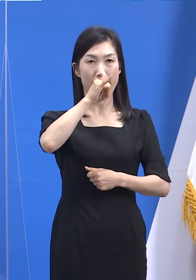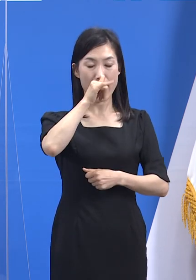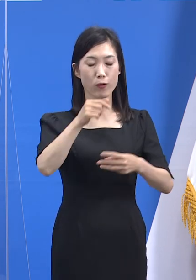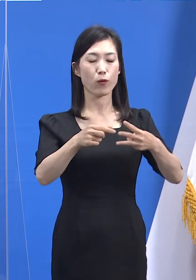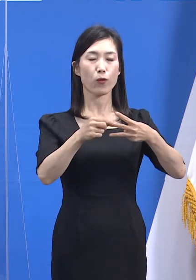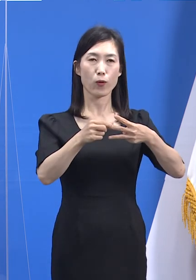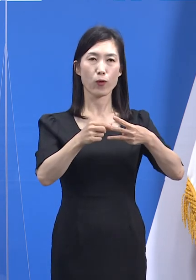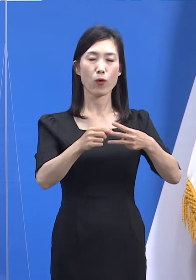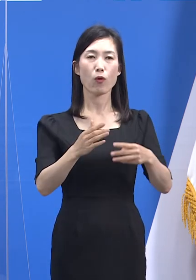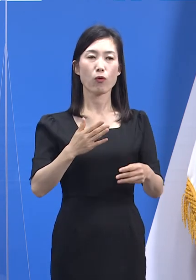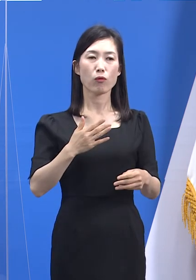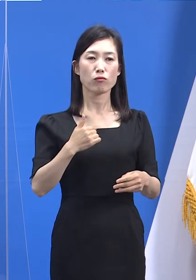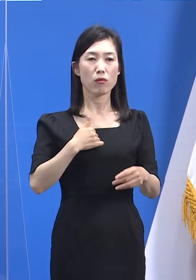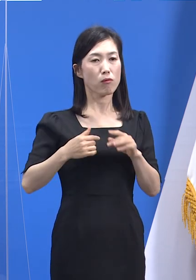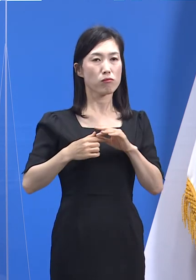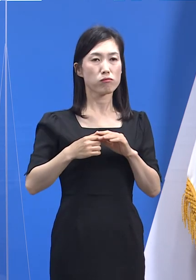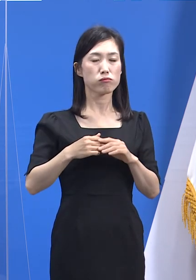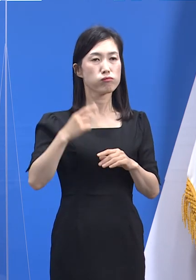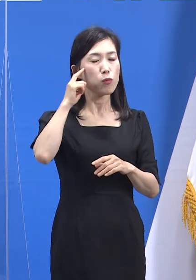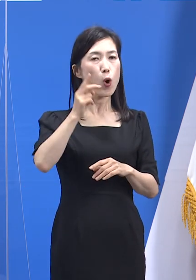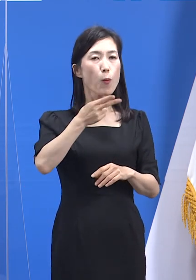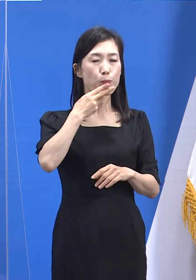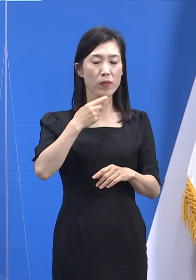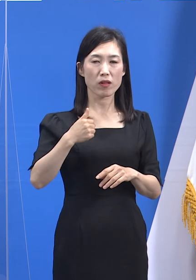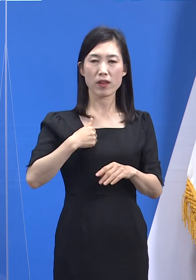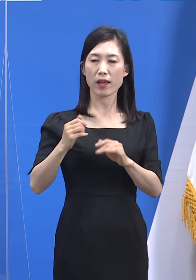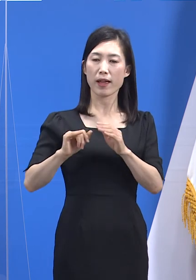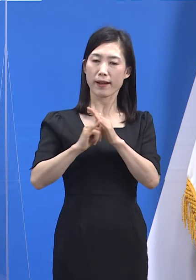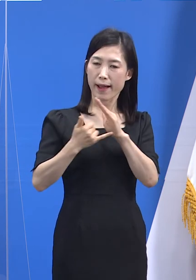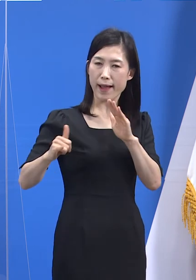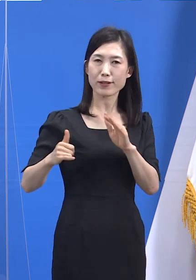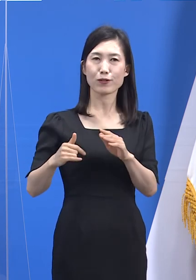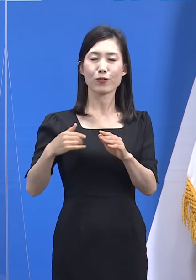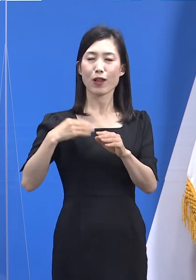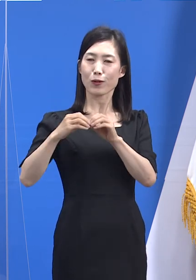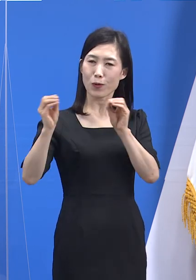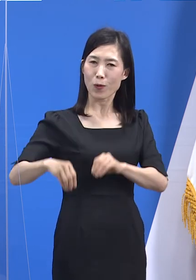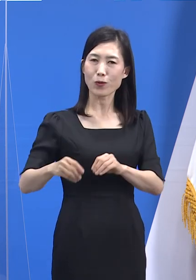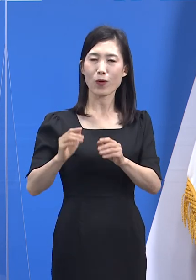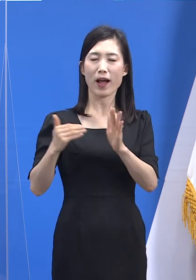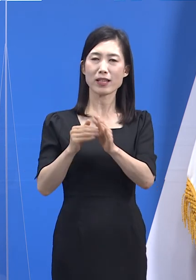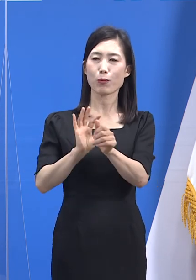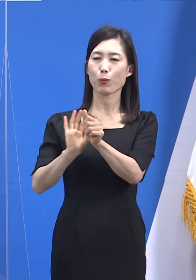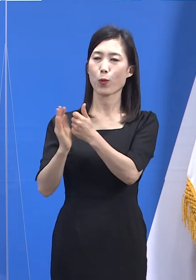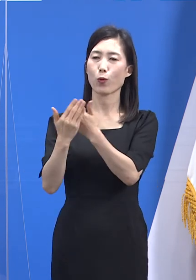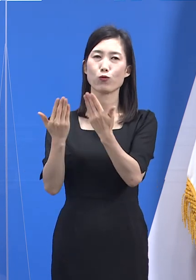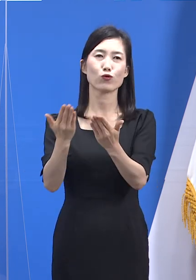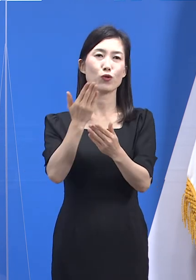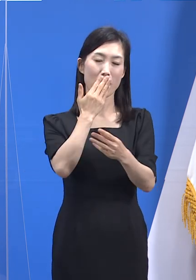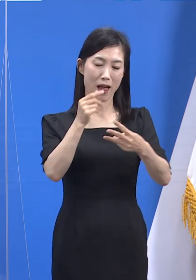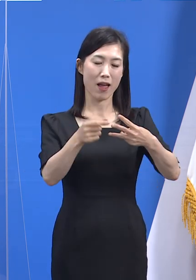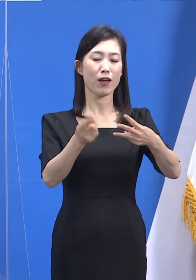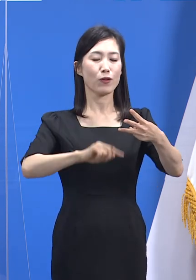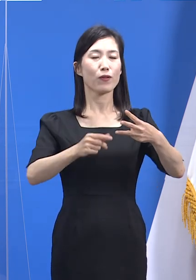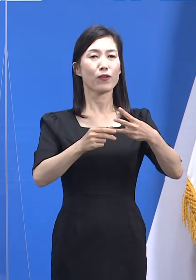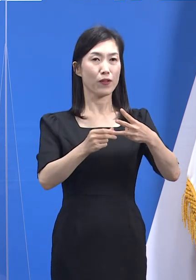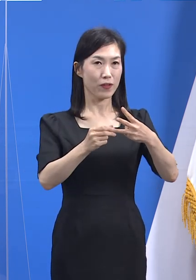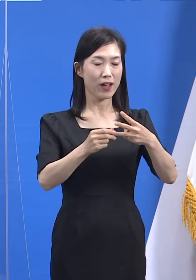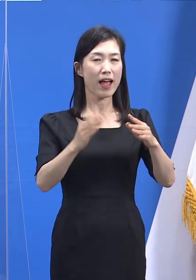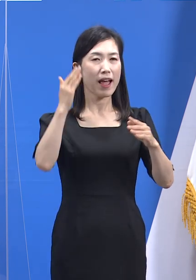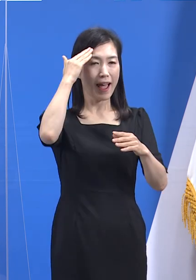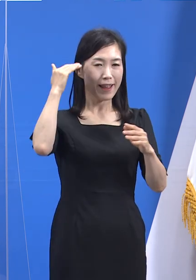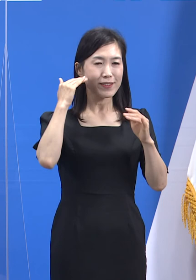내 의도와 상관없이 가족과 동료, 그리고 이웃이 함께 안전해지는 것, 그리고 마지막으로 한국 사회를